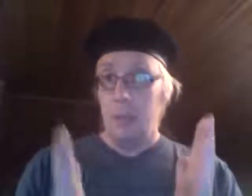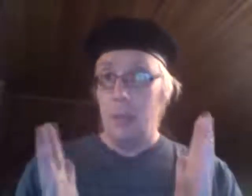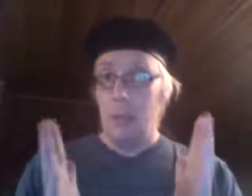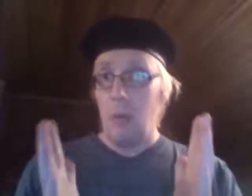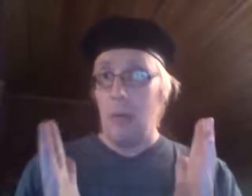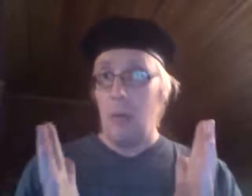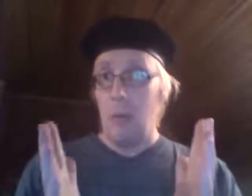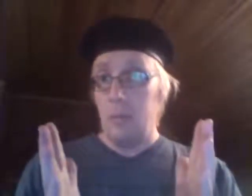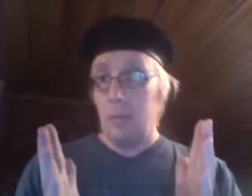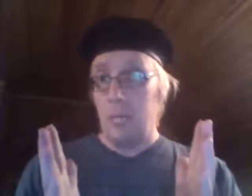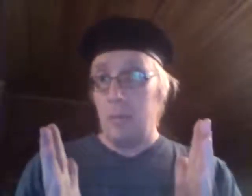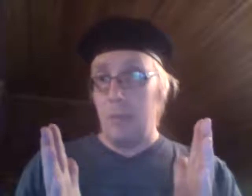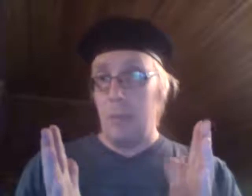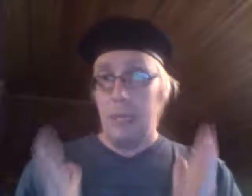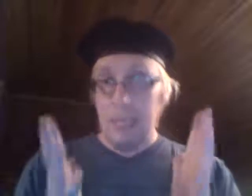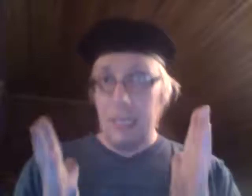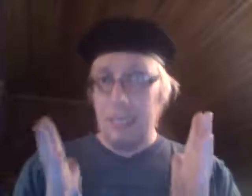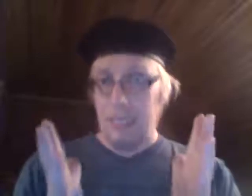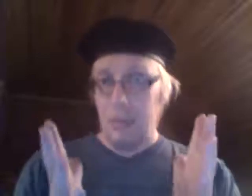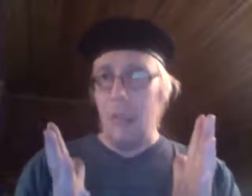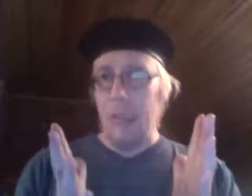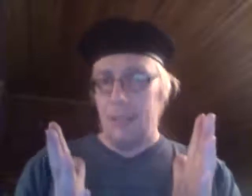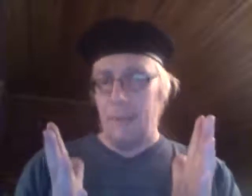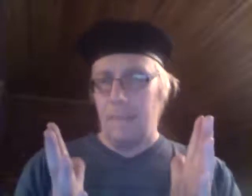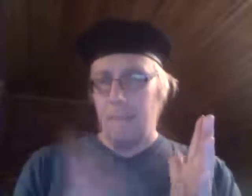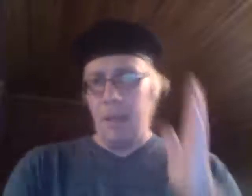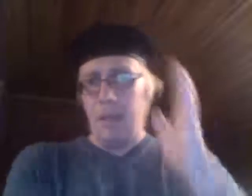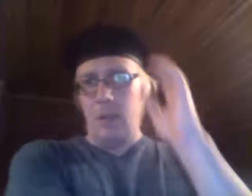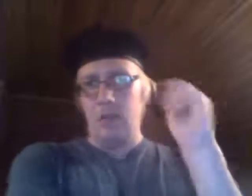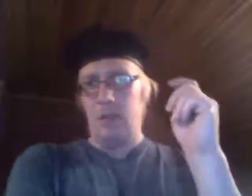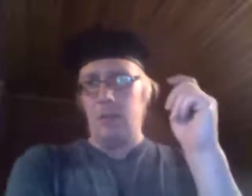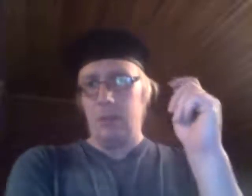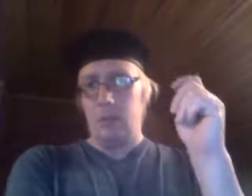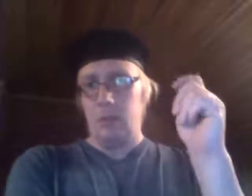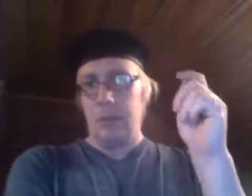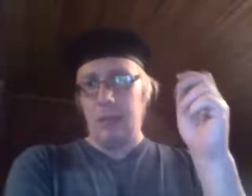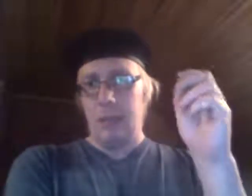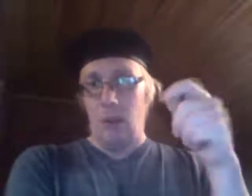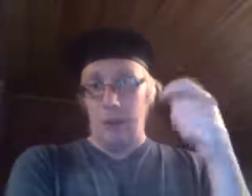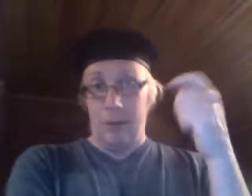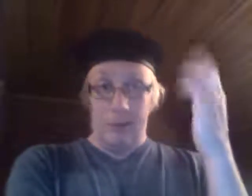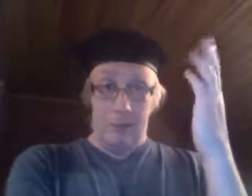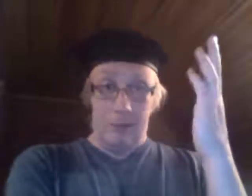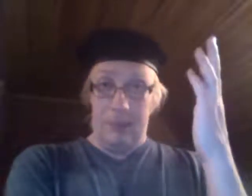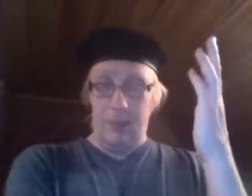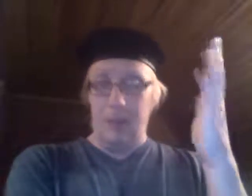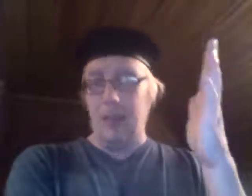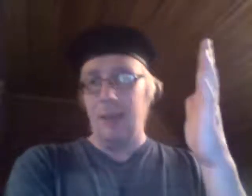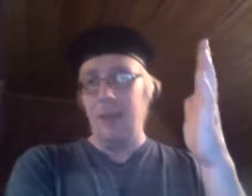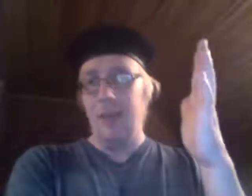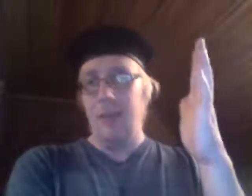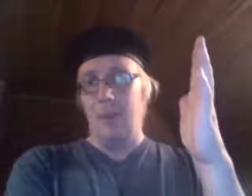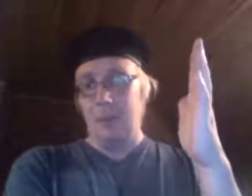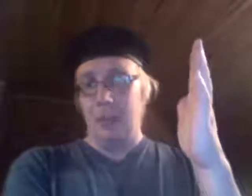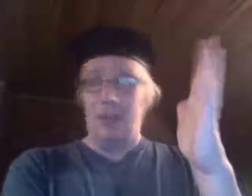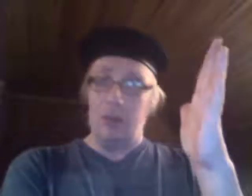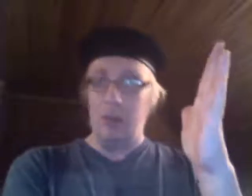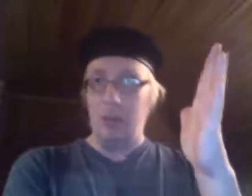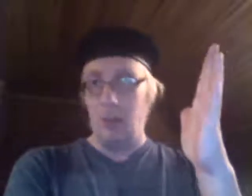Kuinka kauan EU pystyy tekemään tätä? Ja sen lisäksi, oikeasti, jos nythän sinun tätä kolonialismista polsinaa, no se on hieno